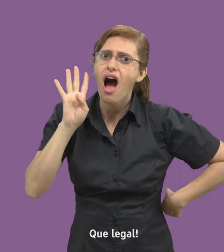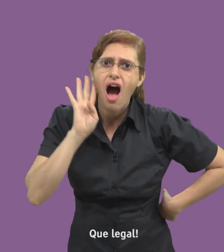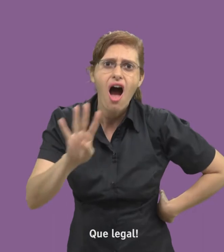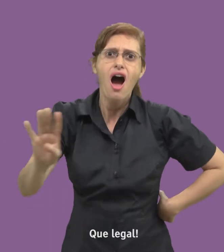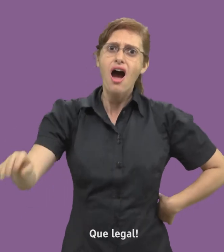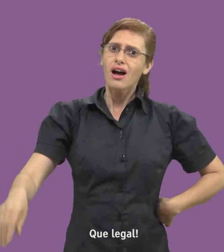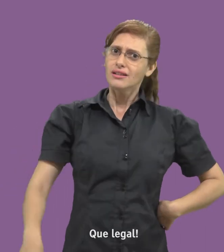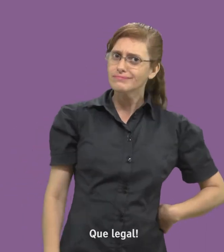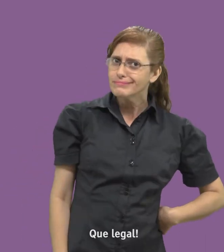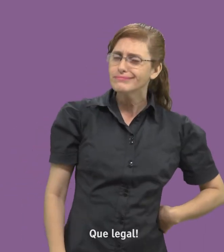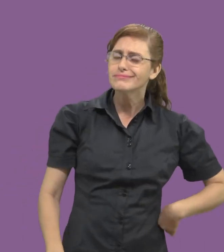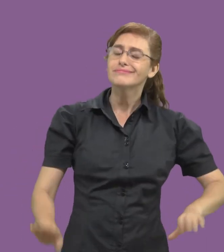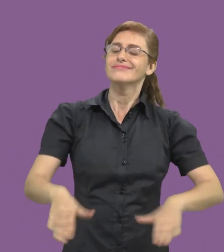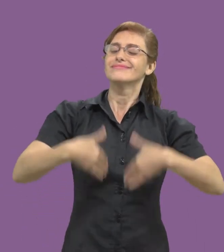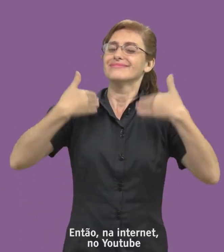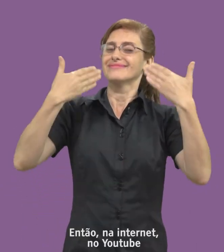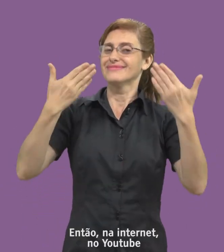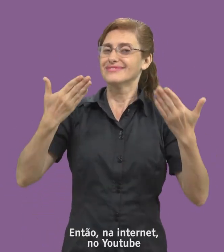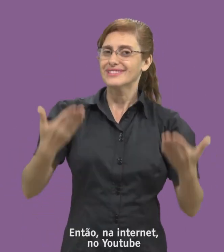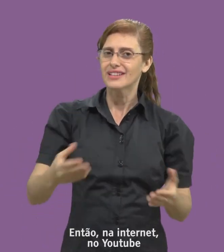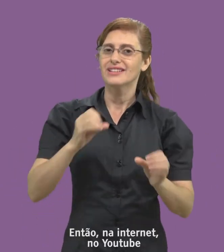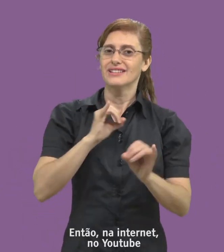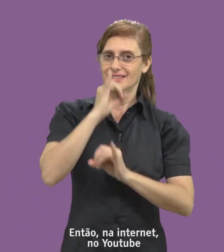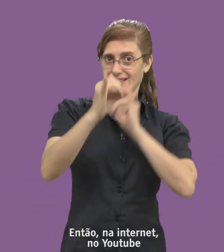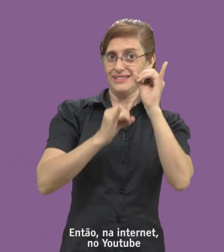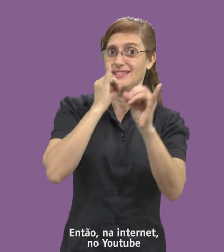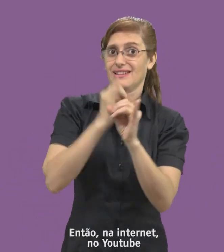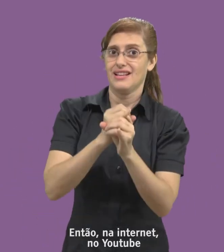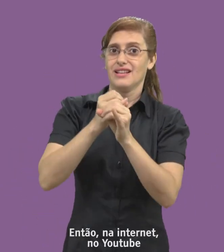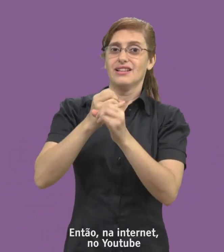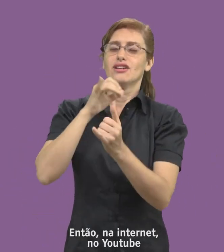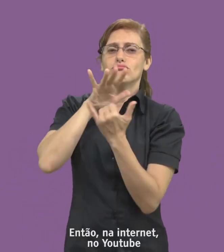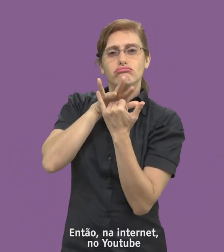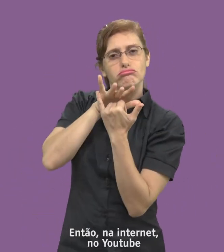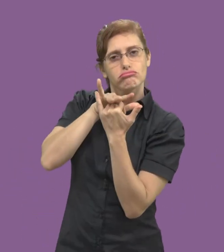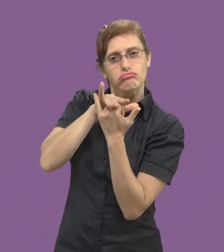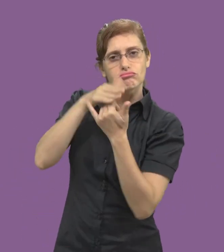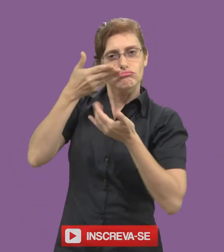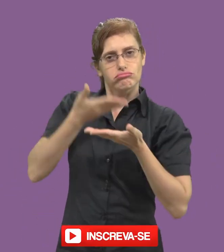Que legal! Então, na internet, no YouTube, esse aqui.